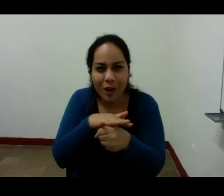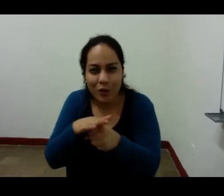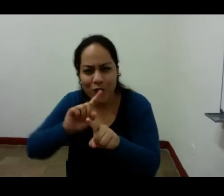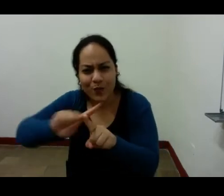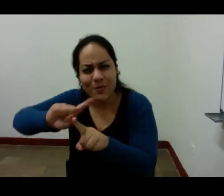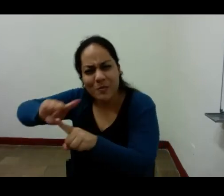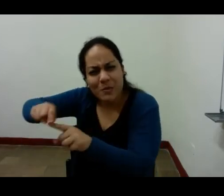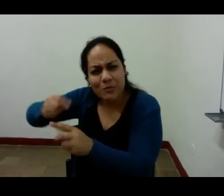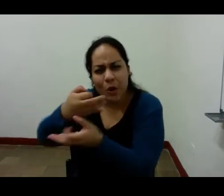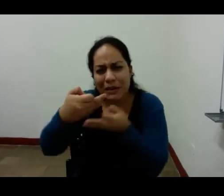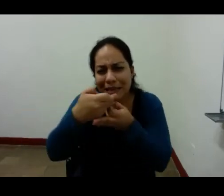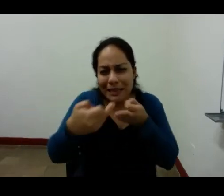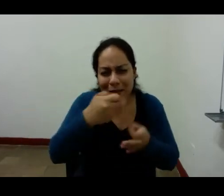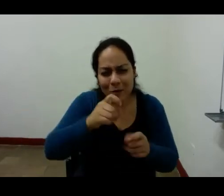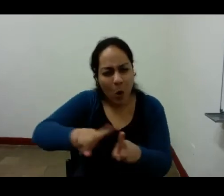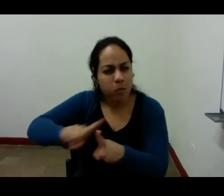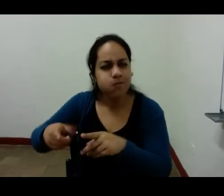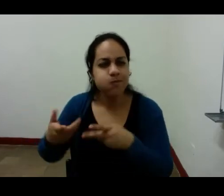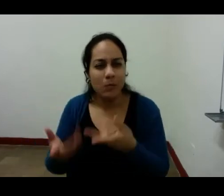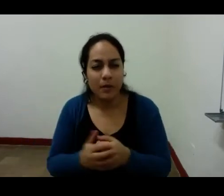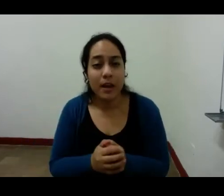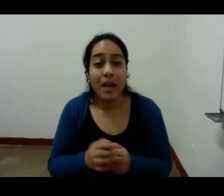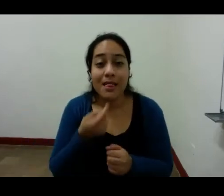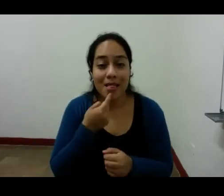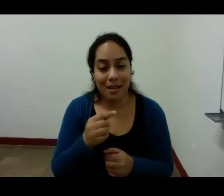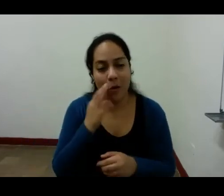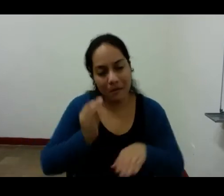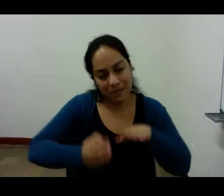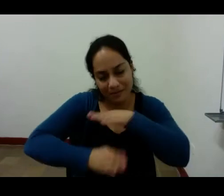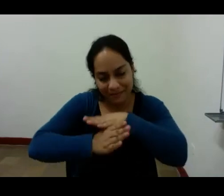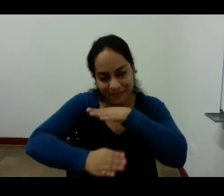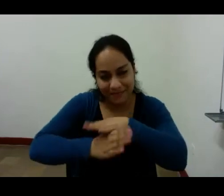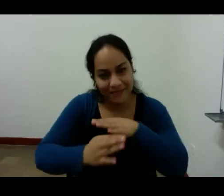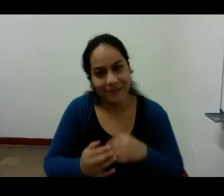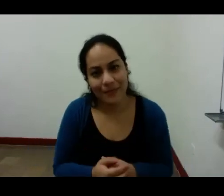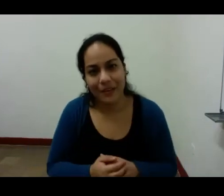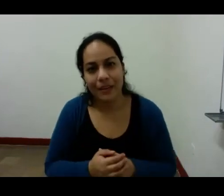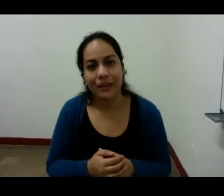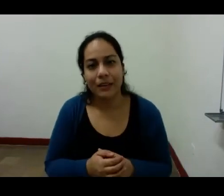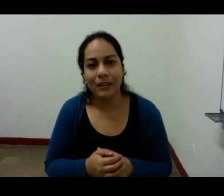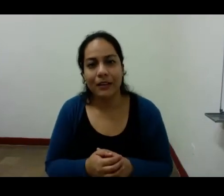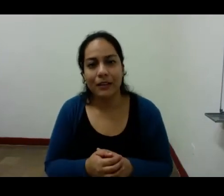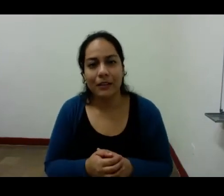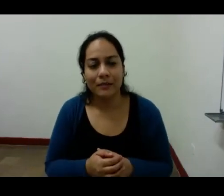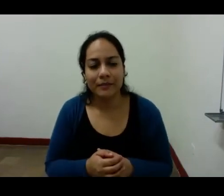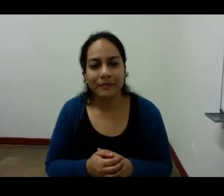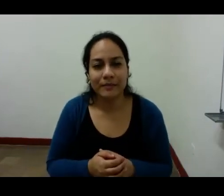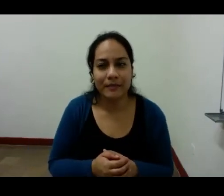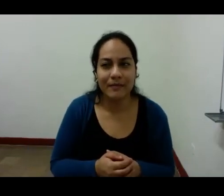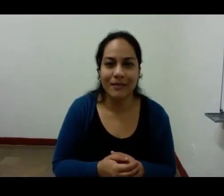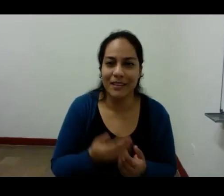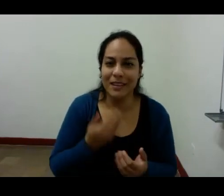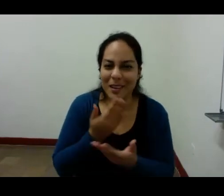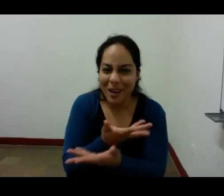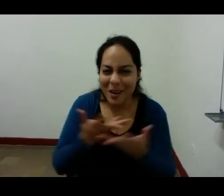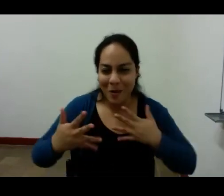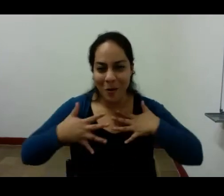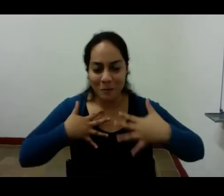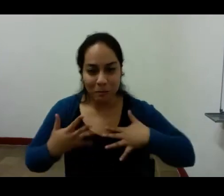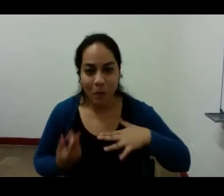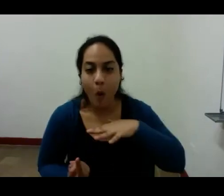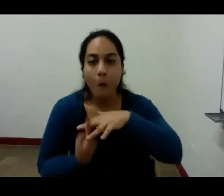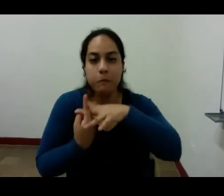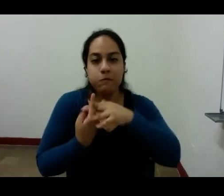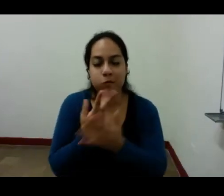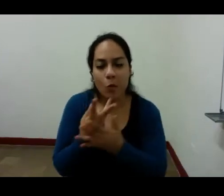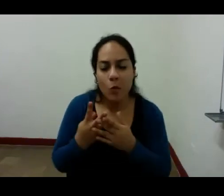que dice Suárez dramas aparecen en nosotros verso a